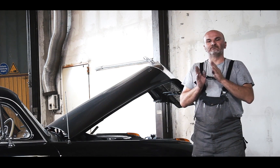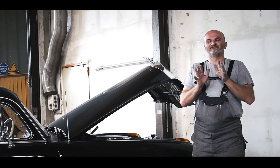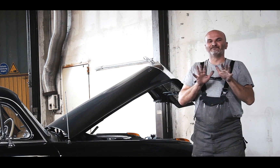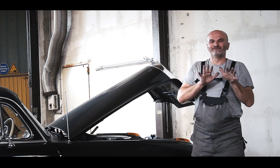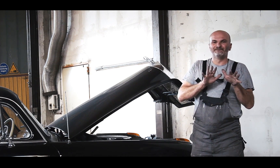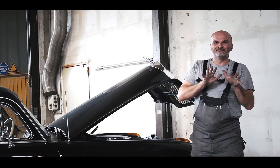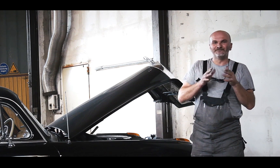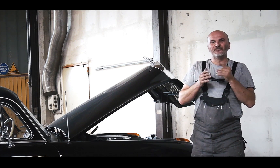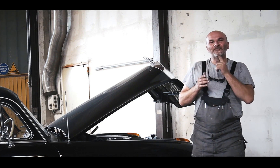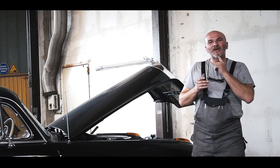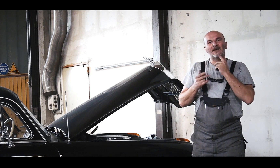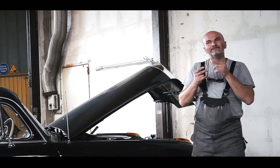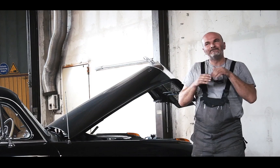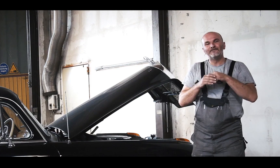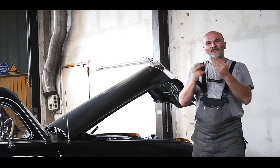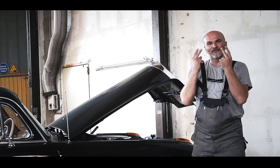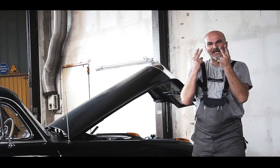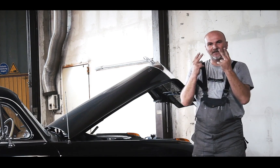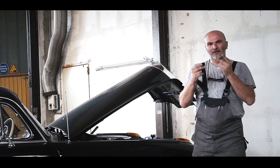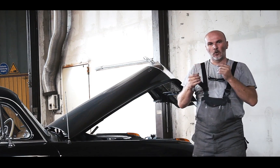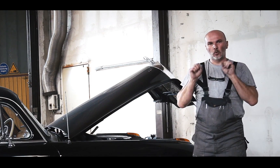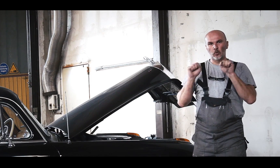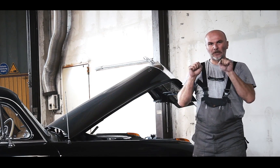Anfang war es schwer. Ich musste an mir einen Kundinnenstock aufbauen.